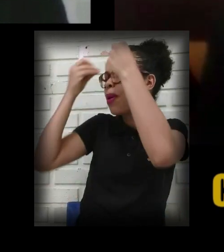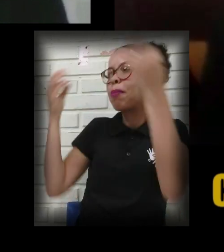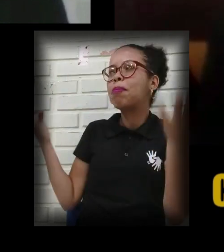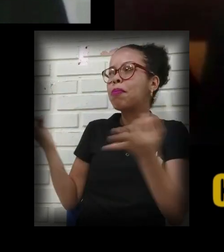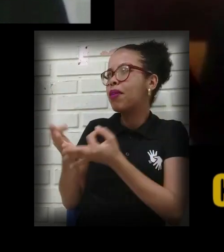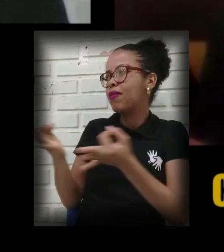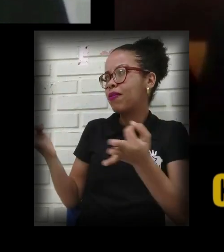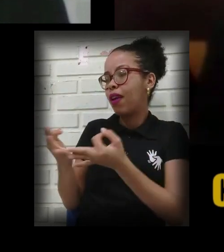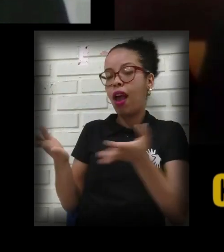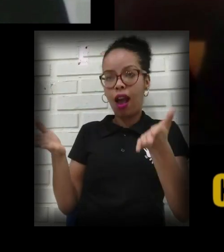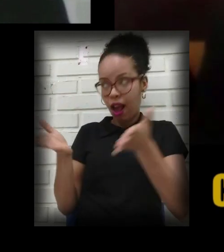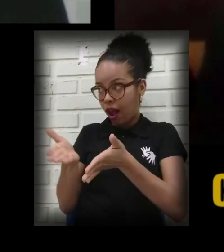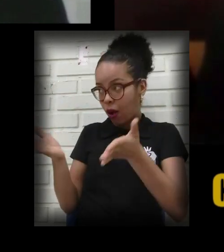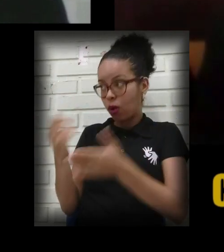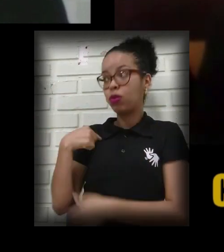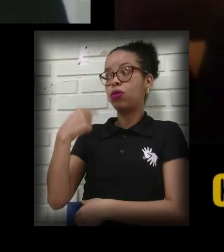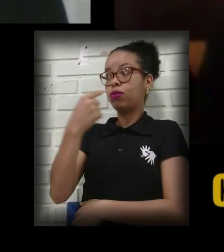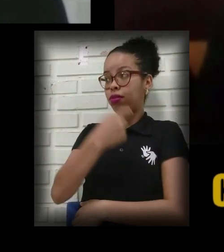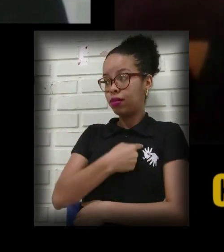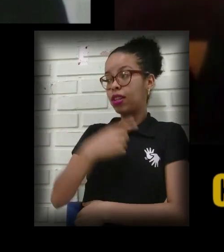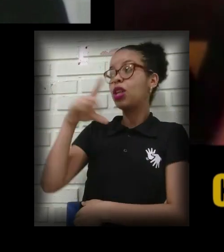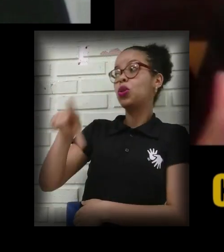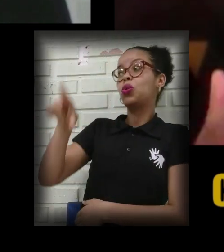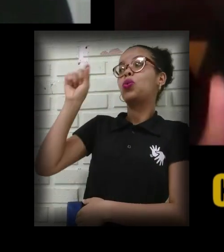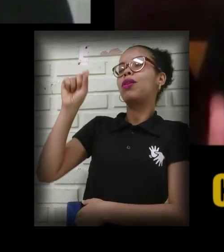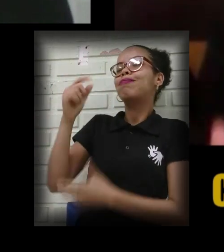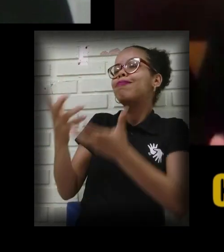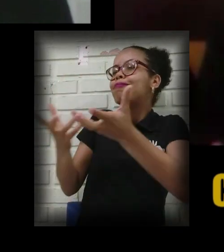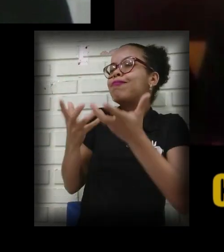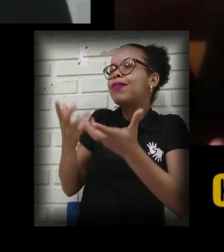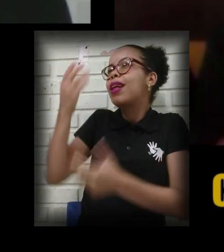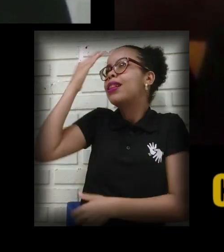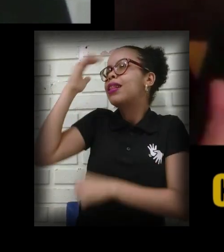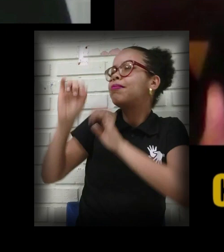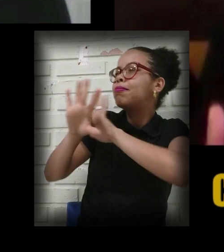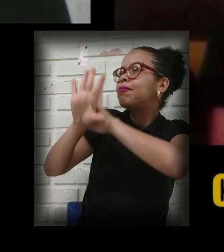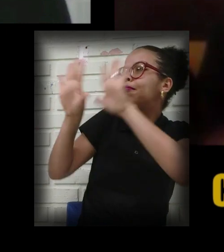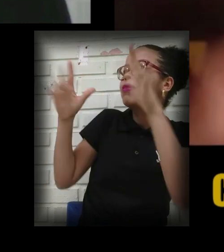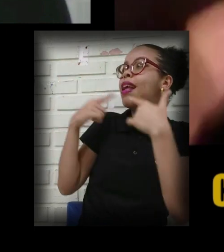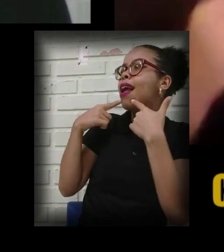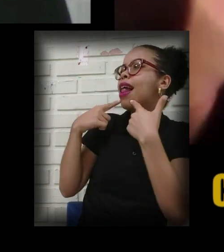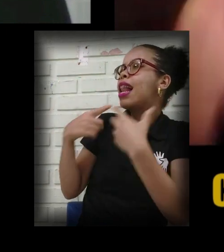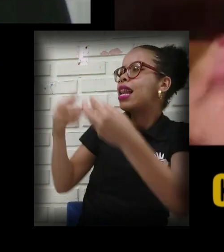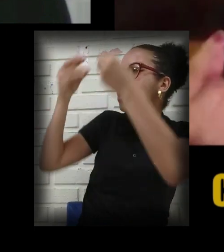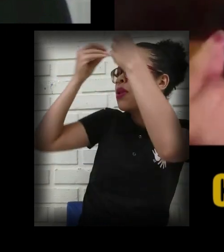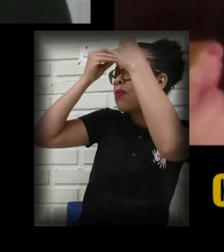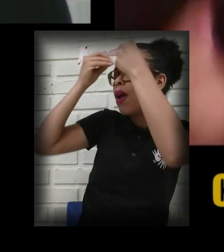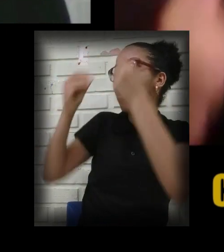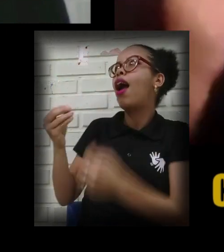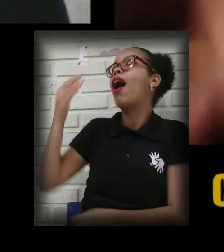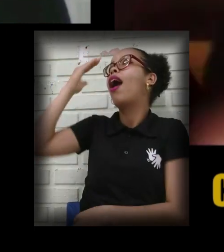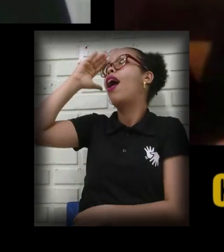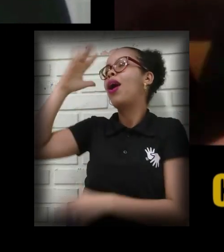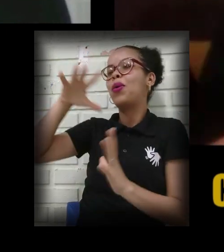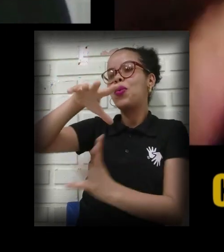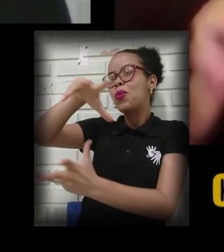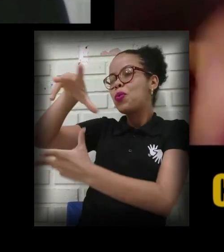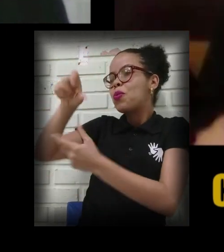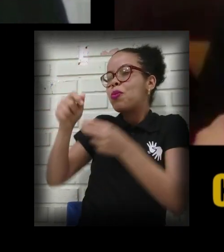Agora, quando nós escolhemos entender uma linguagem que ajuda o outro a entender um mundo que vive, não por